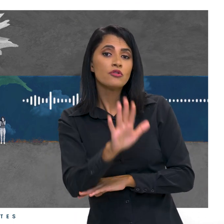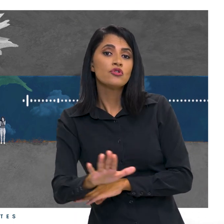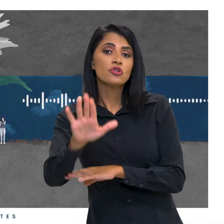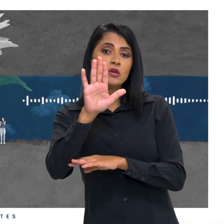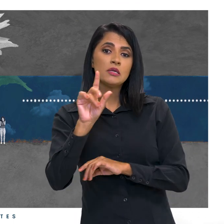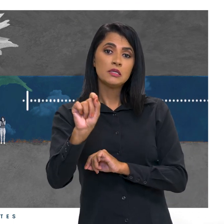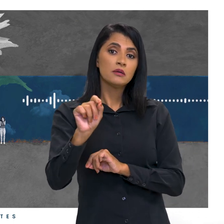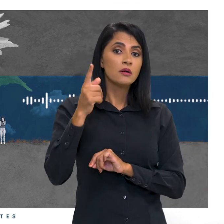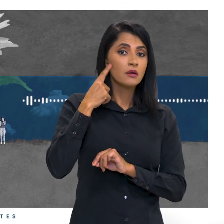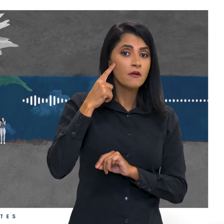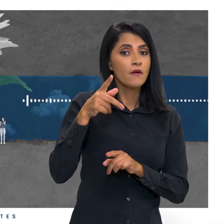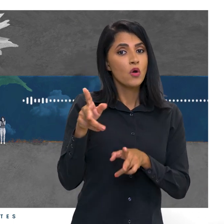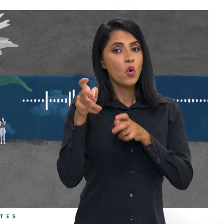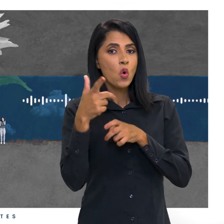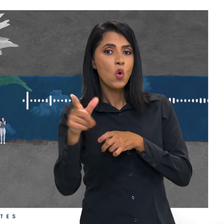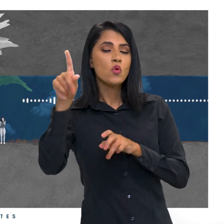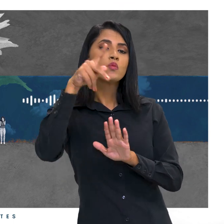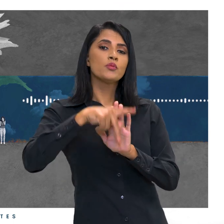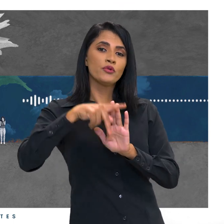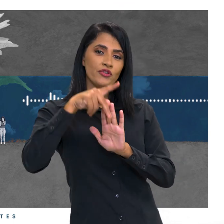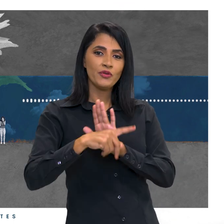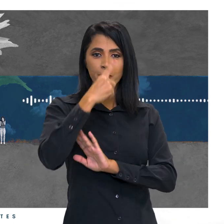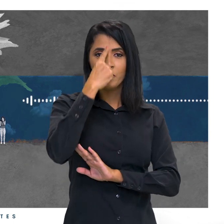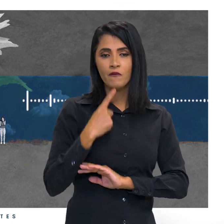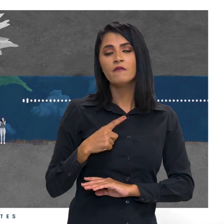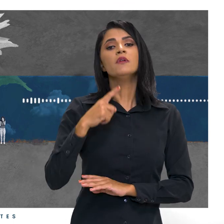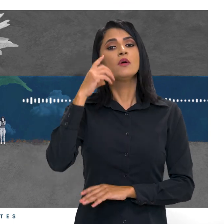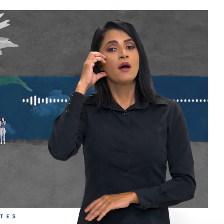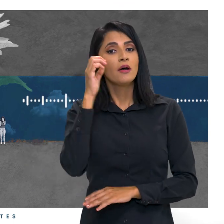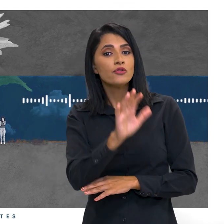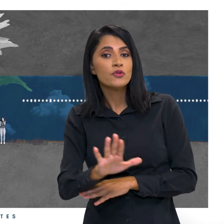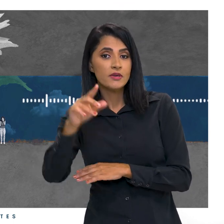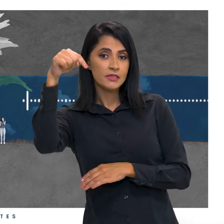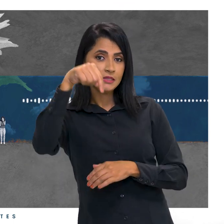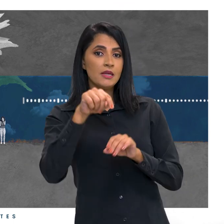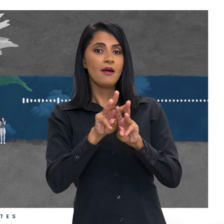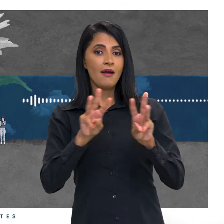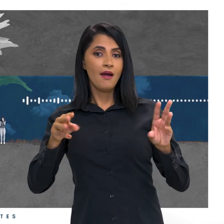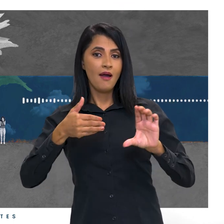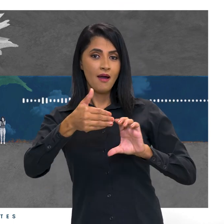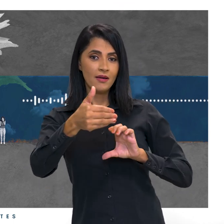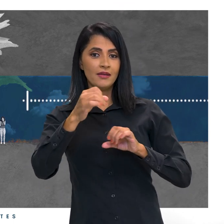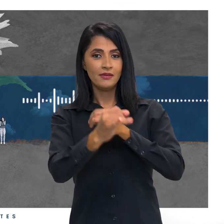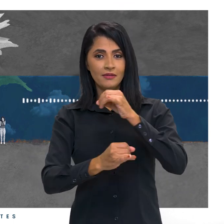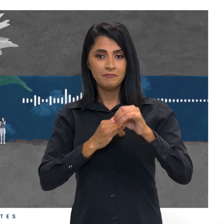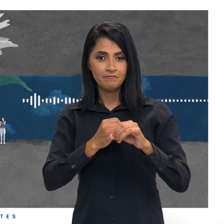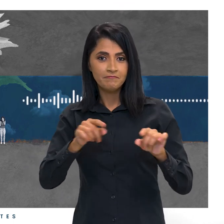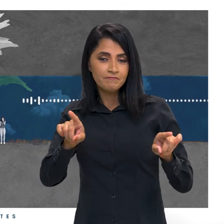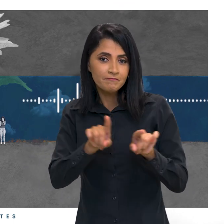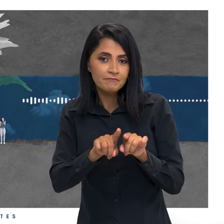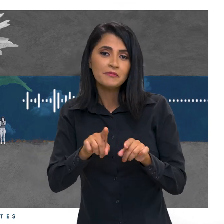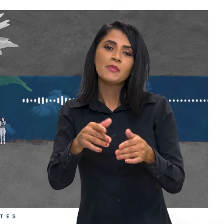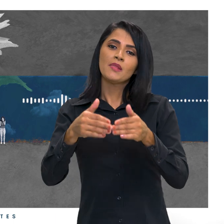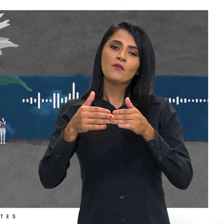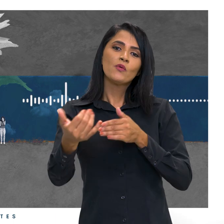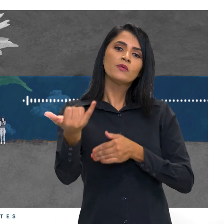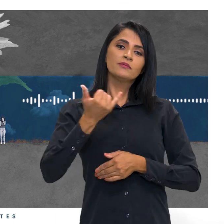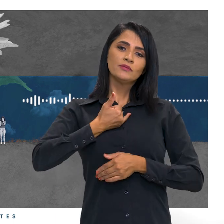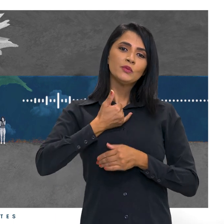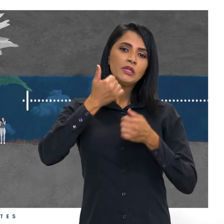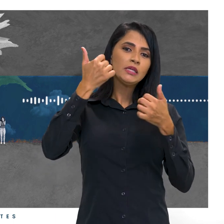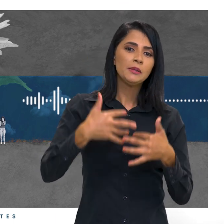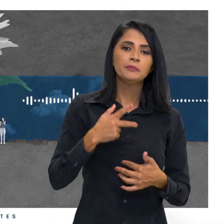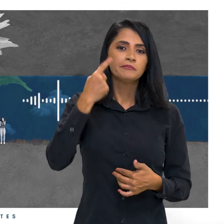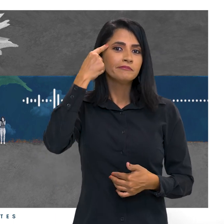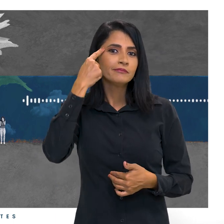Ouça outros de nossos projetos no perfil da Rádio Agência aqui nesta plataforma de podcast. E por favor, nos conte o que achou deixando uma